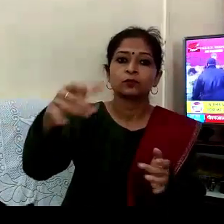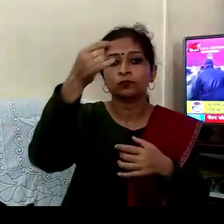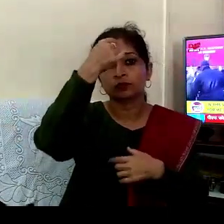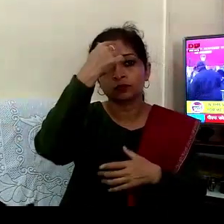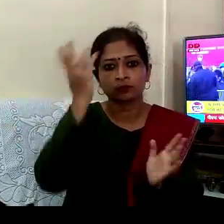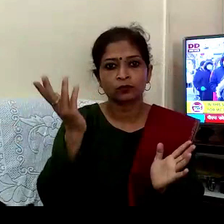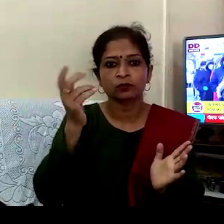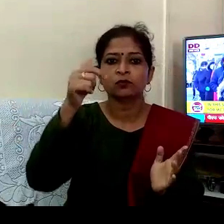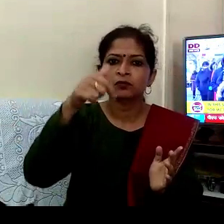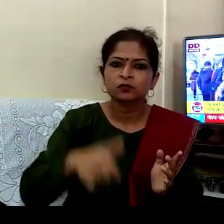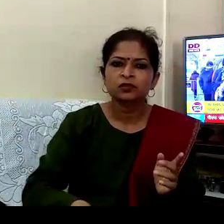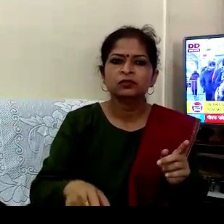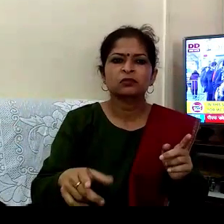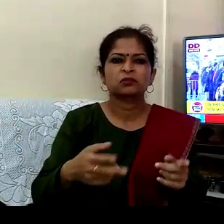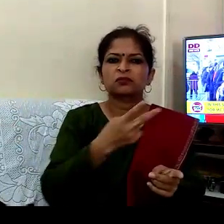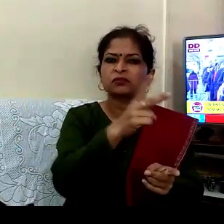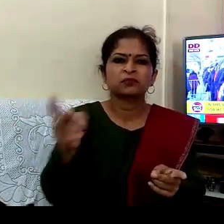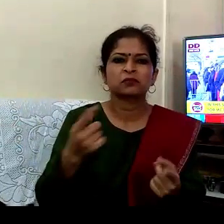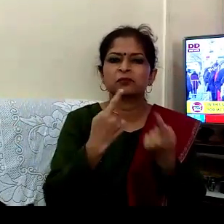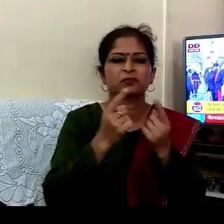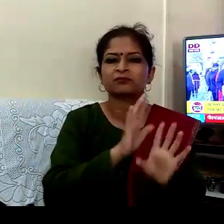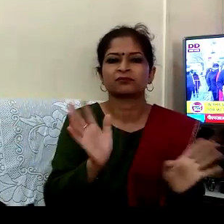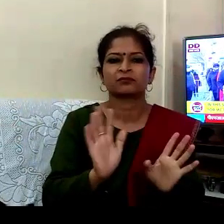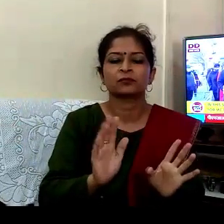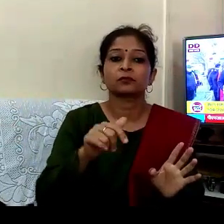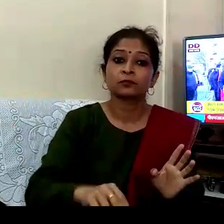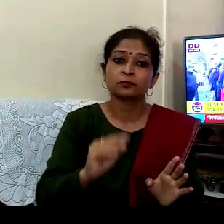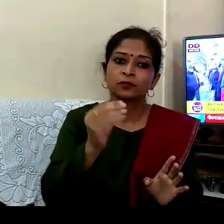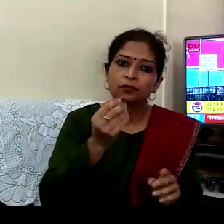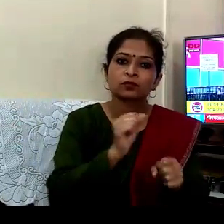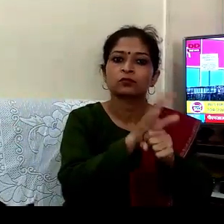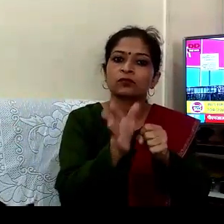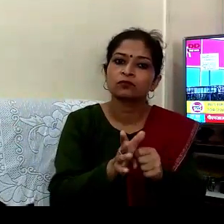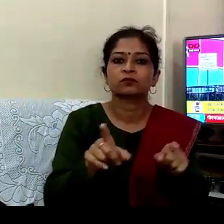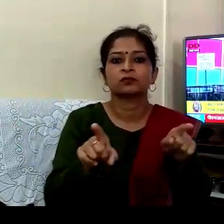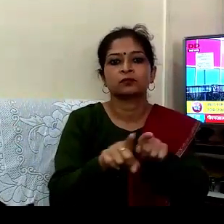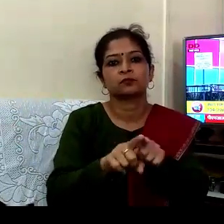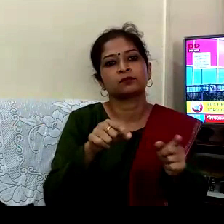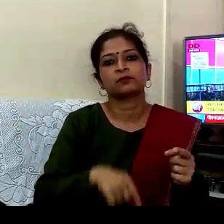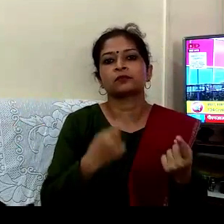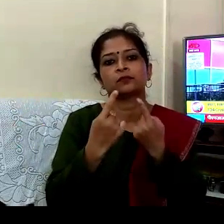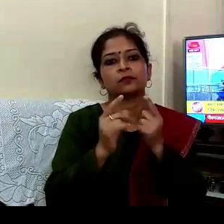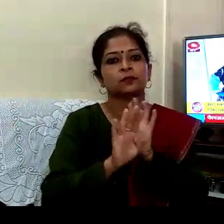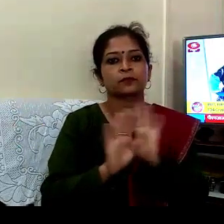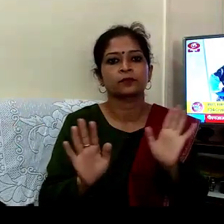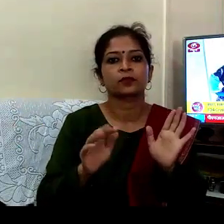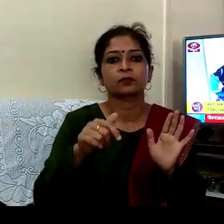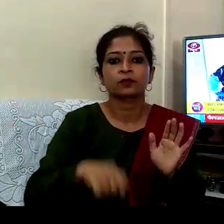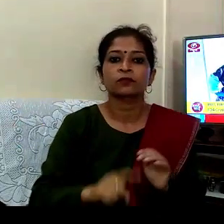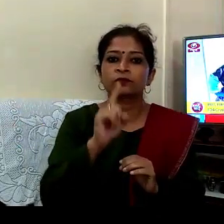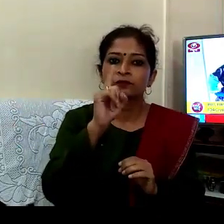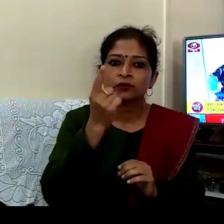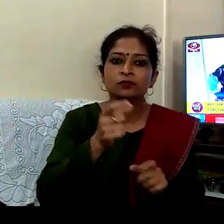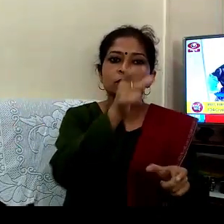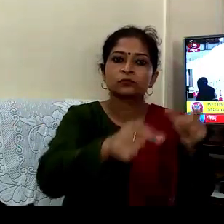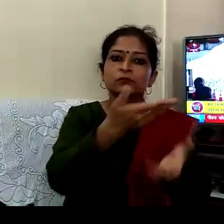اور کچھ باتیں کروں وہ اچیت نہیں ہوگا لیکن سب سے پہلے میں سبھی دیش واسیوں سے شما